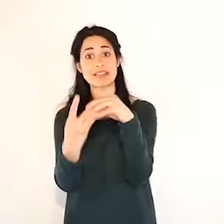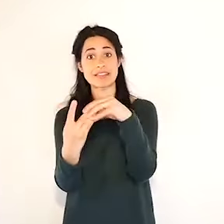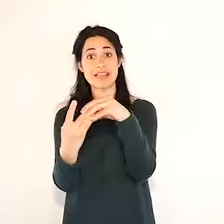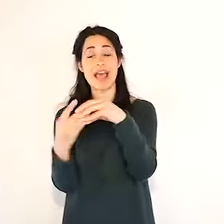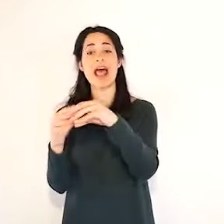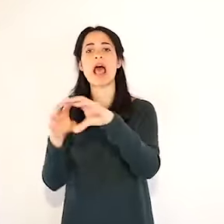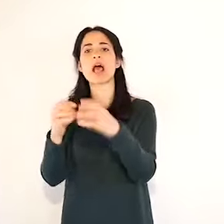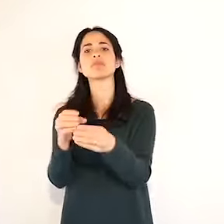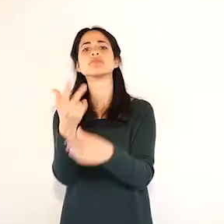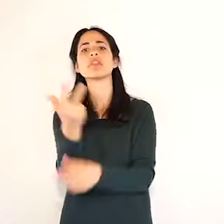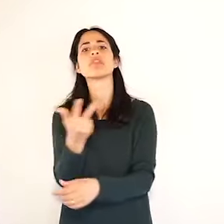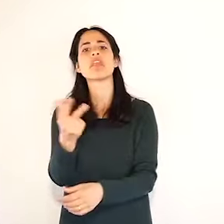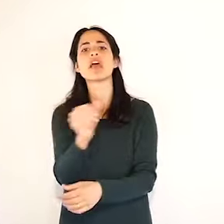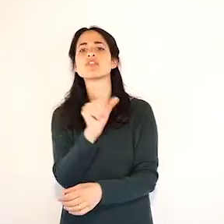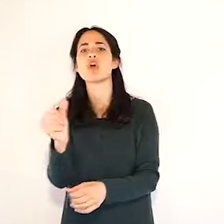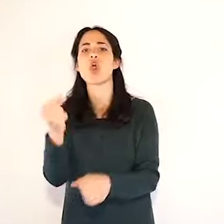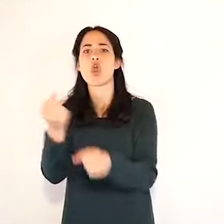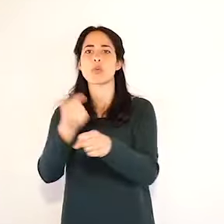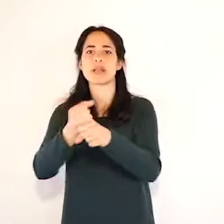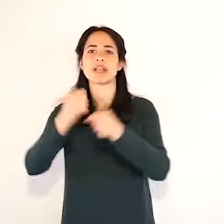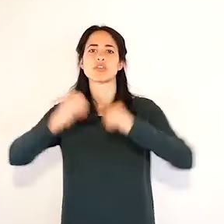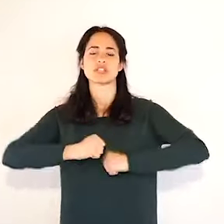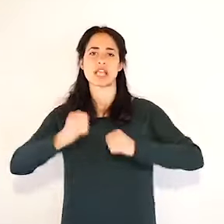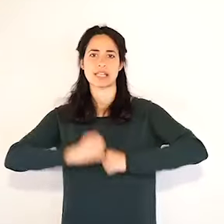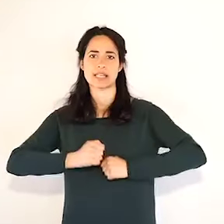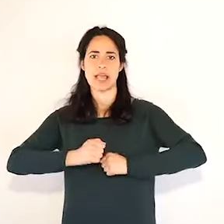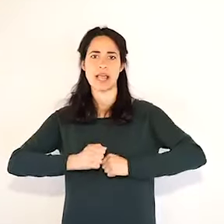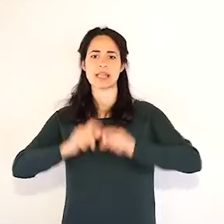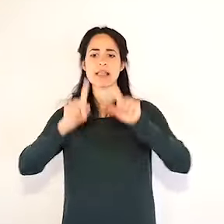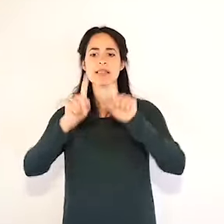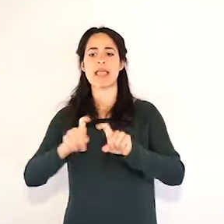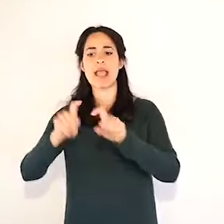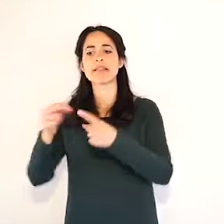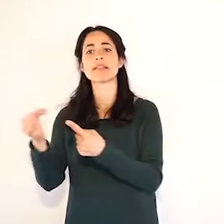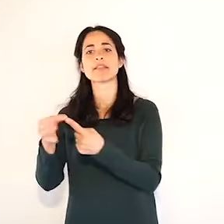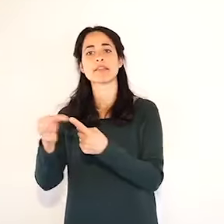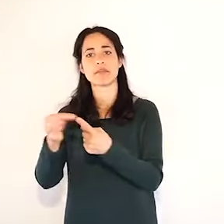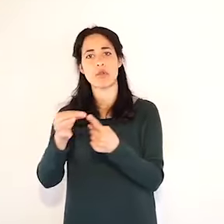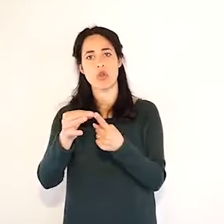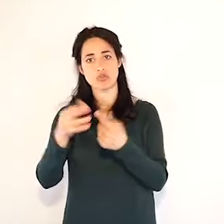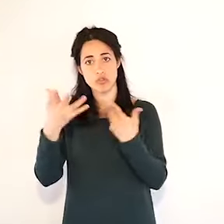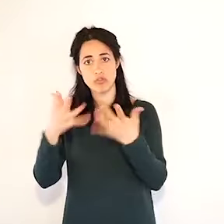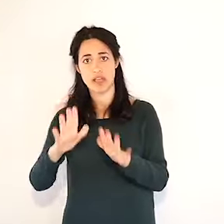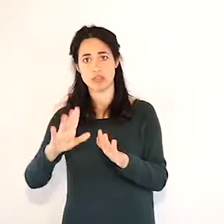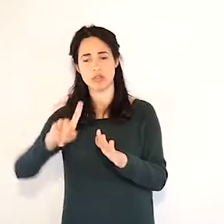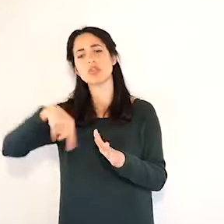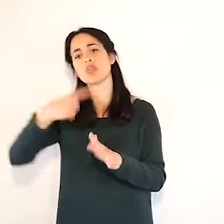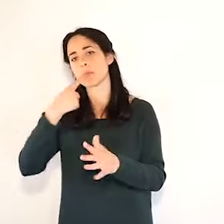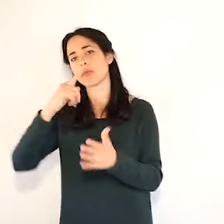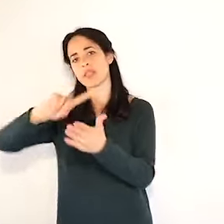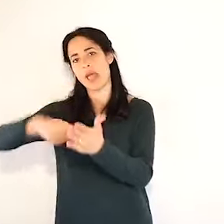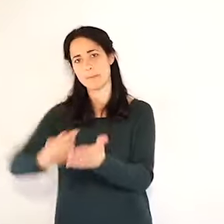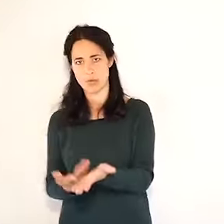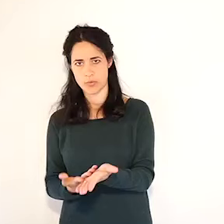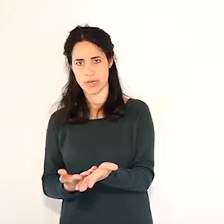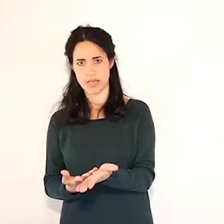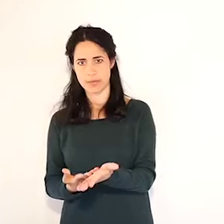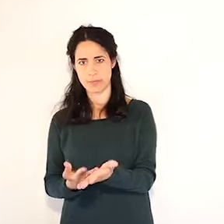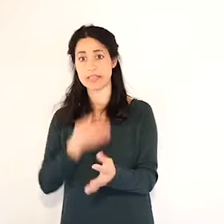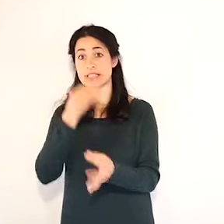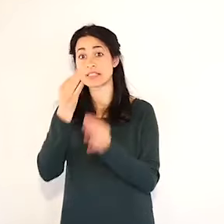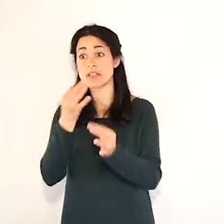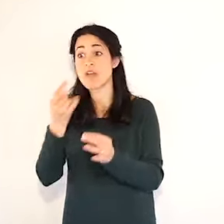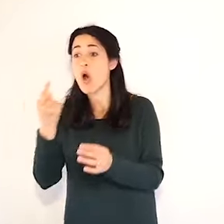test sierologico e successivamente il tampone e quindi abbiamo un unico vero caso a Imola. Valutate che questo sta